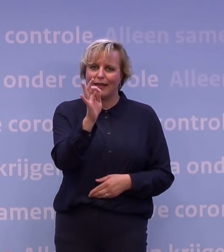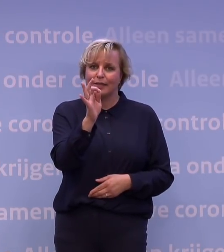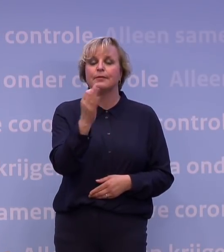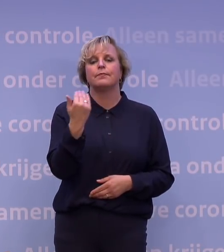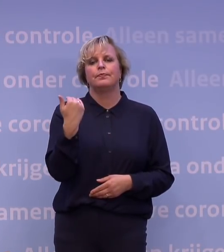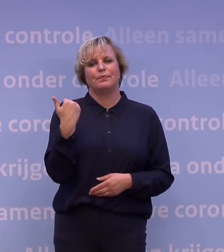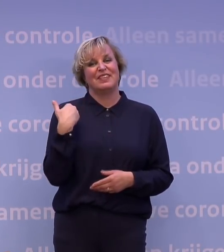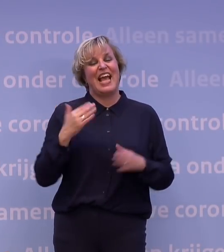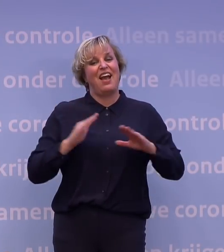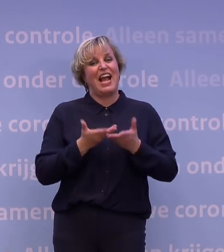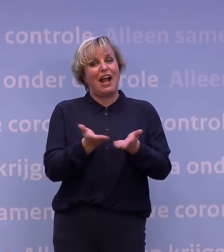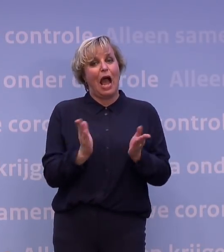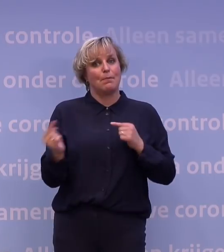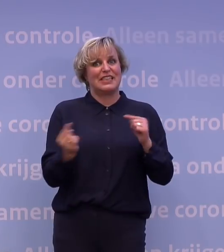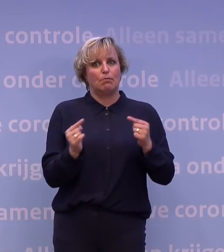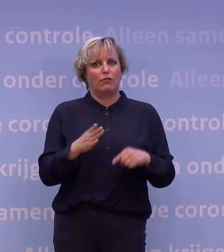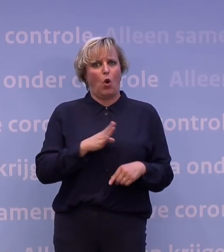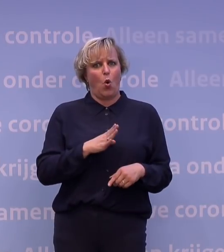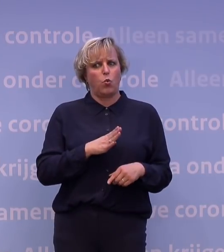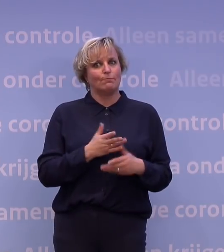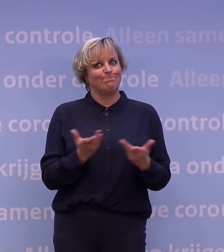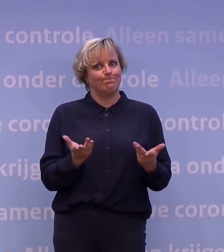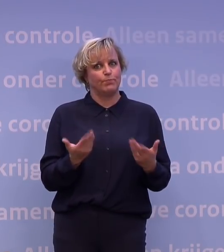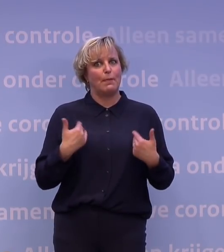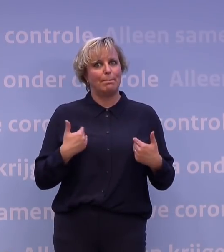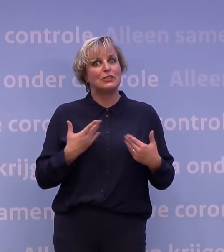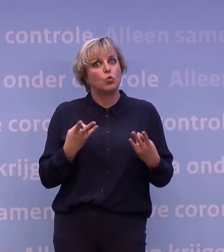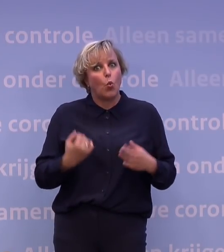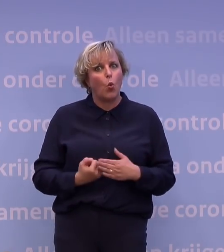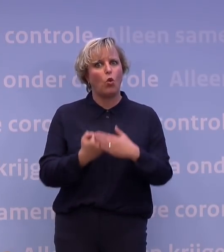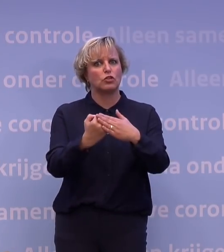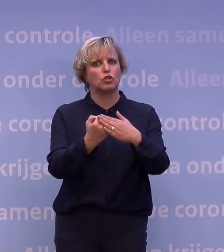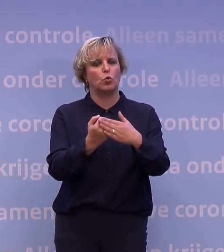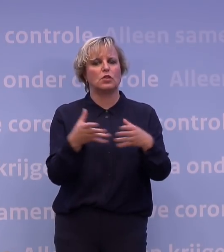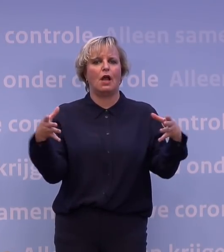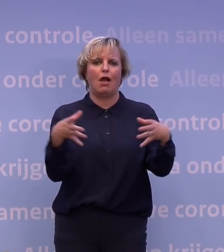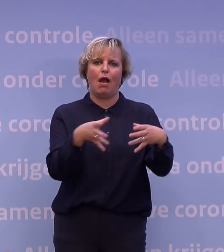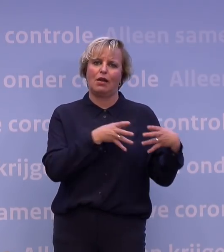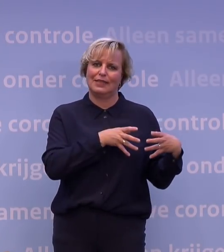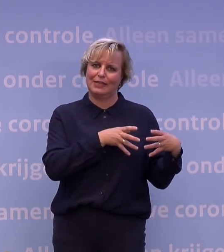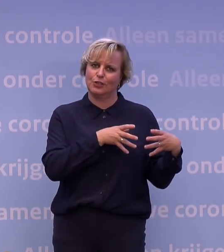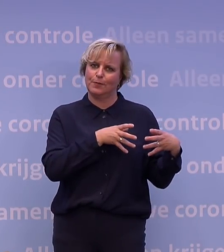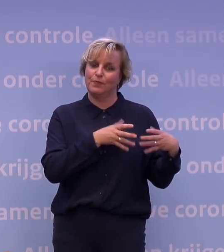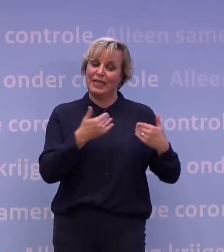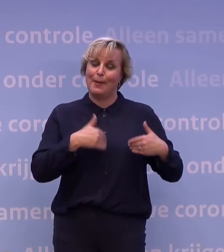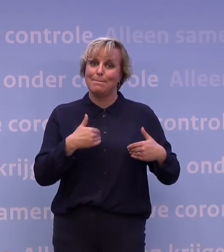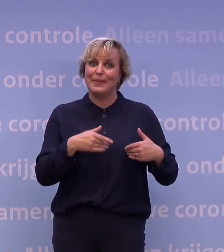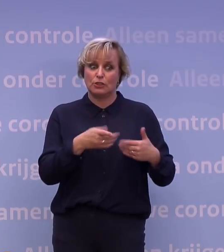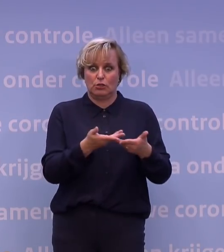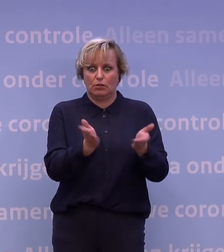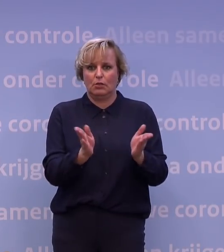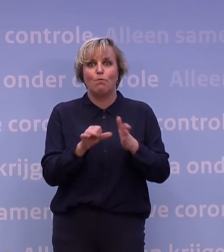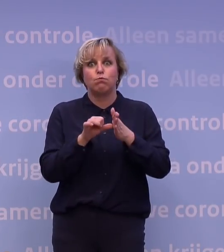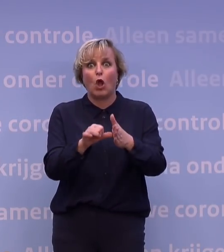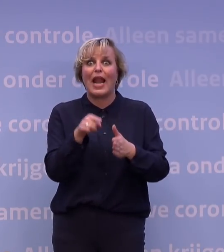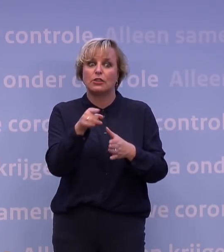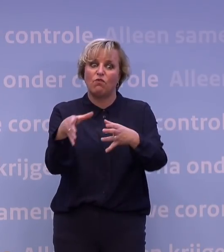de uitkomst van dat Kamerdebat, is zullen we eens kijken of we mensen ook beter kunnen ondersteunen bij die quarantaine. Zullen we kijken of we mensen ook beter kunnen begeleiden bij die quarantaine. En ook daar